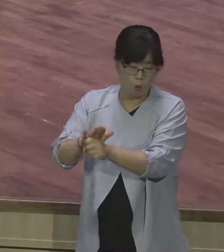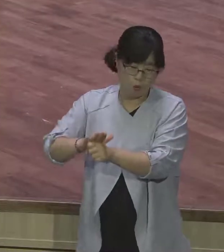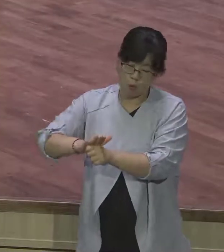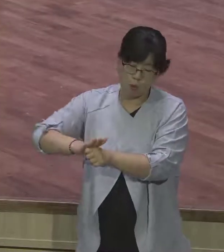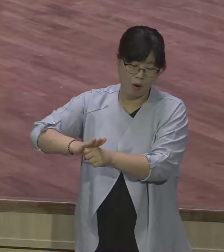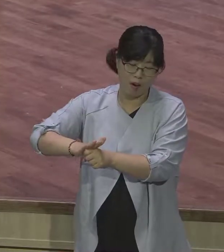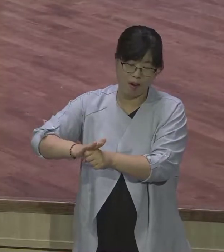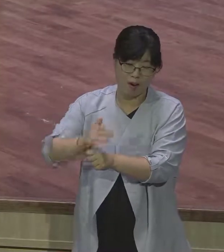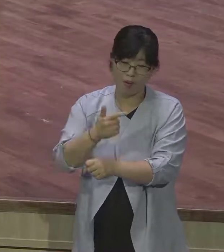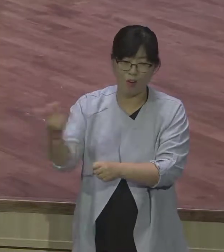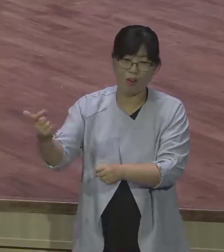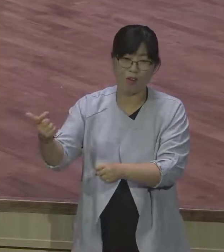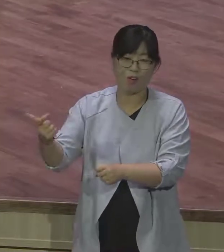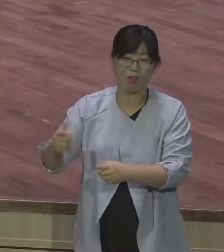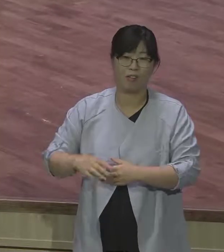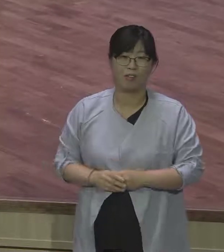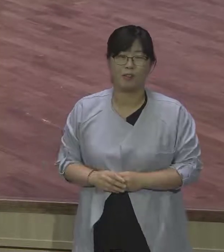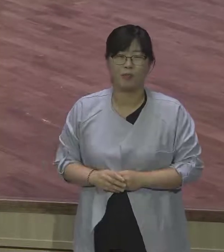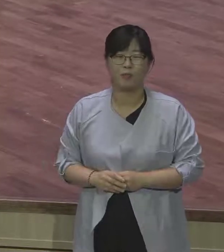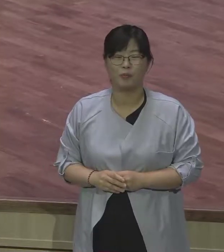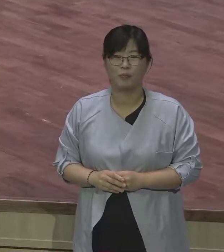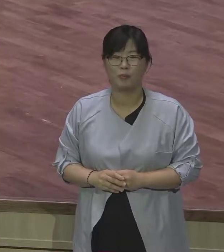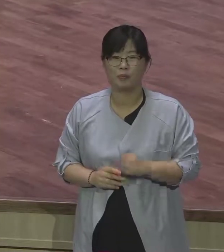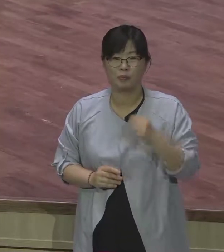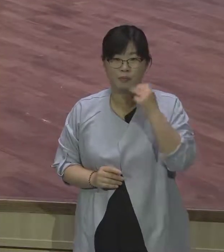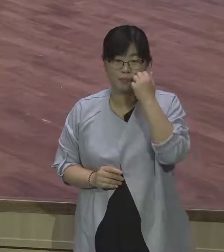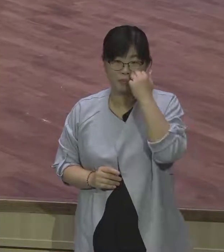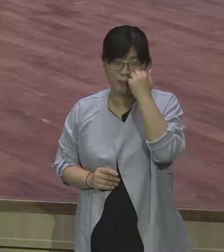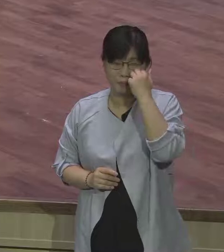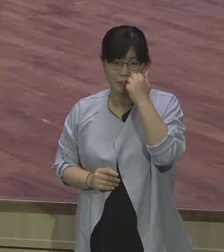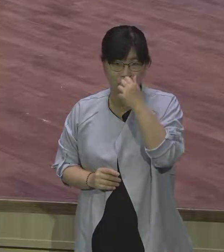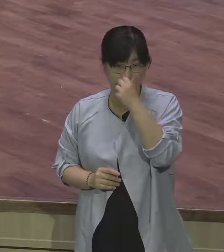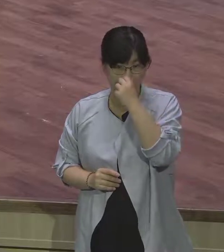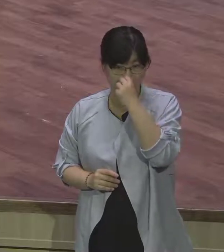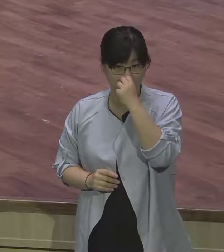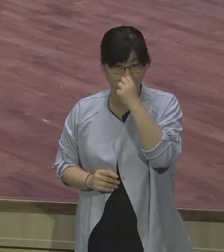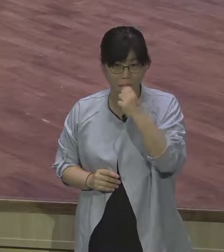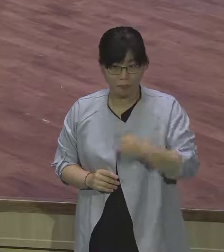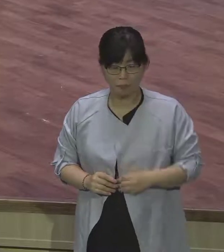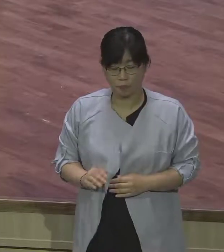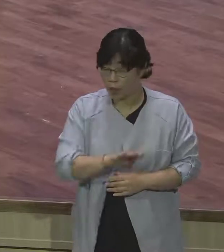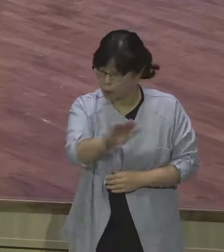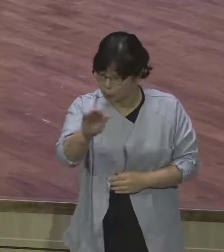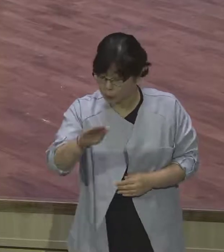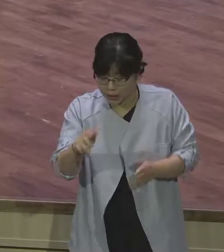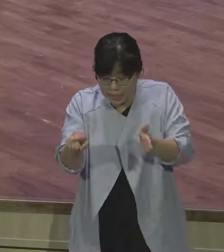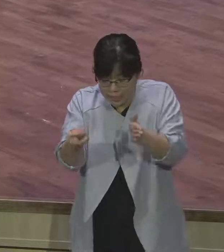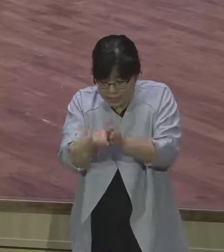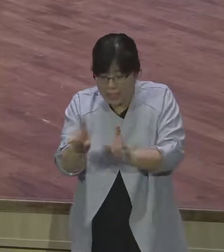저는 신앙생활을 하면서 이런 연애정신이 있어야 한다고 생각해요. 신앙생활도 이렇게 해야 돼요.